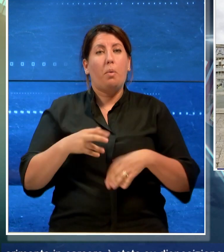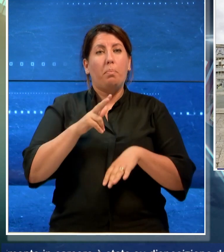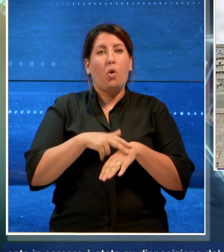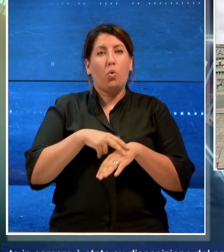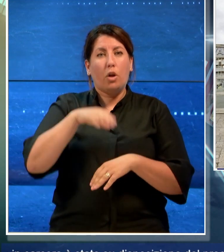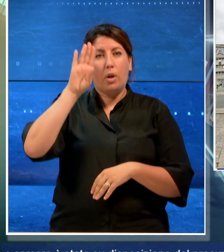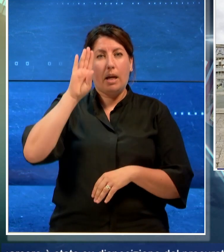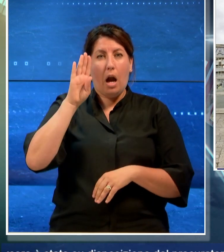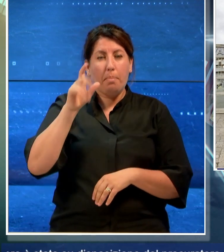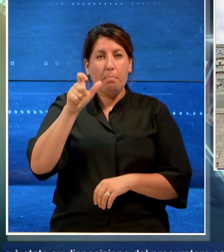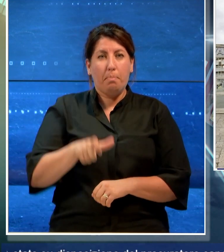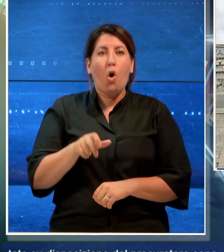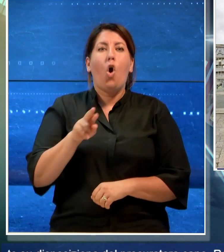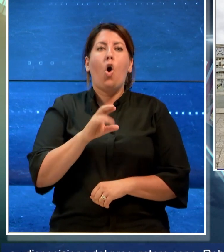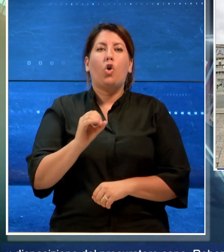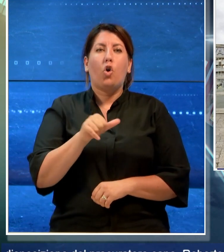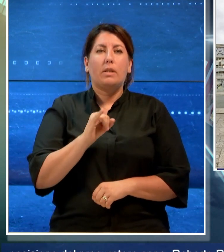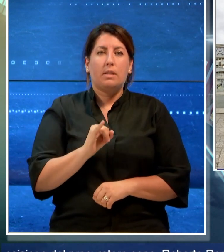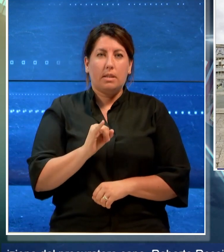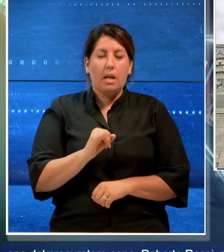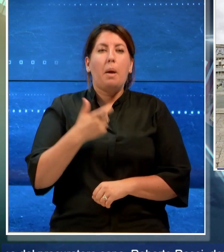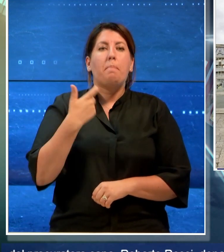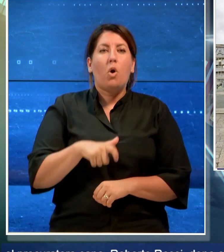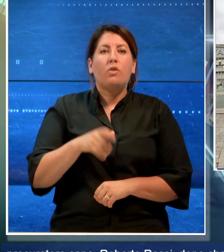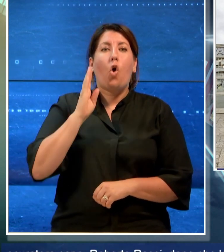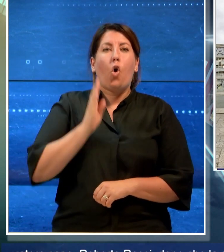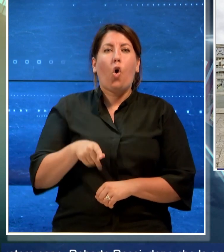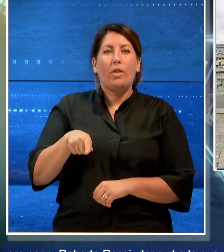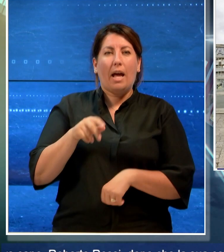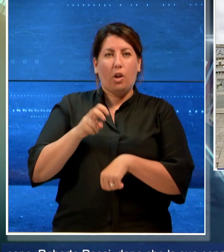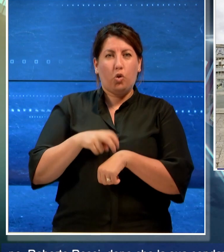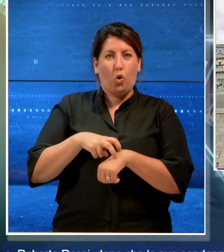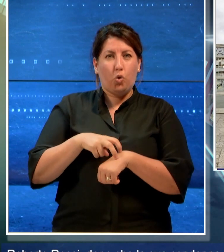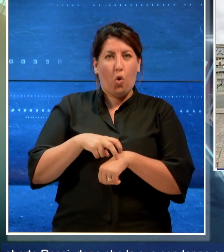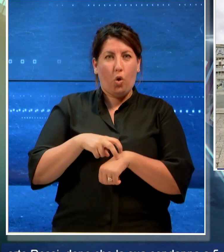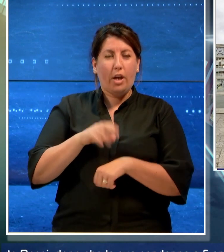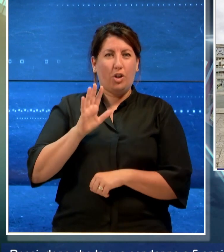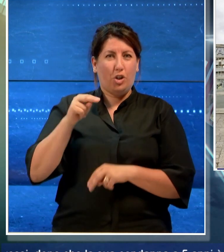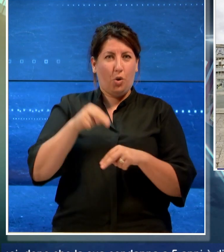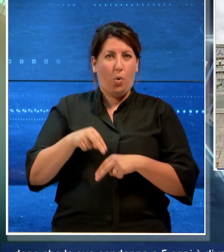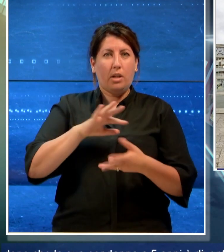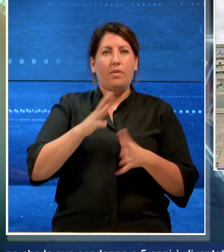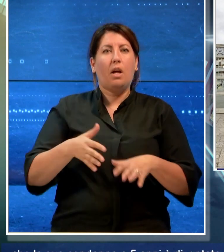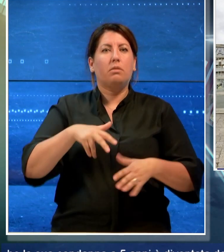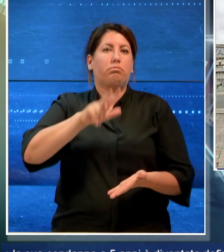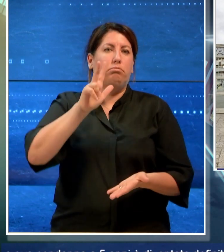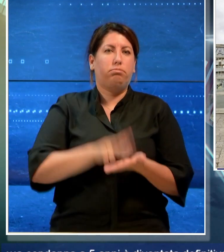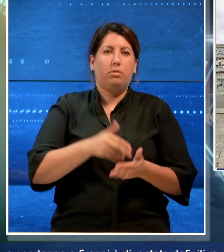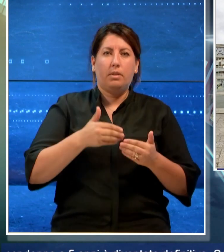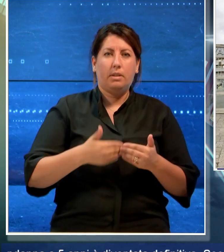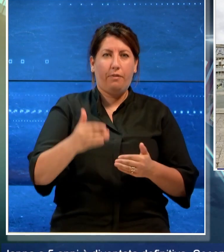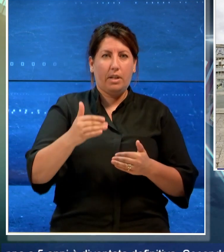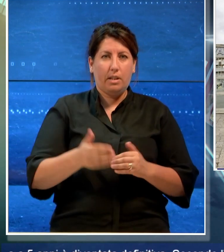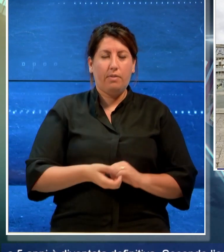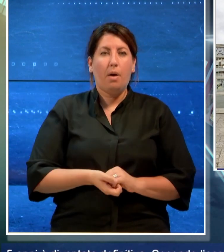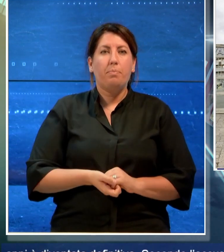Roberto Rossi, dopo che la sua condanna a 5 anni è diventata definitiva. Secondo l'accusa,